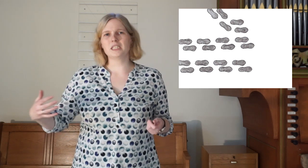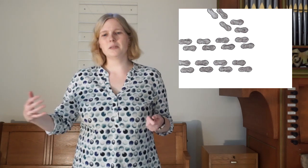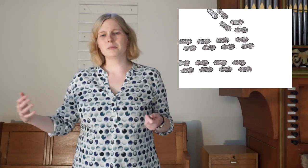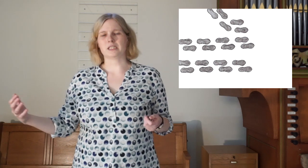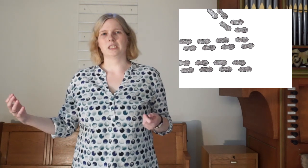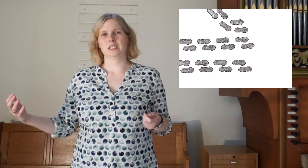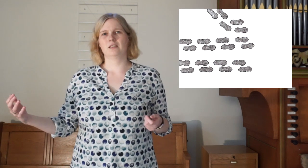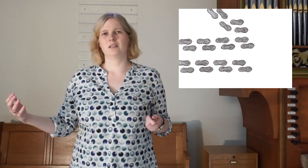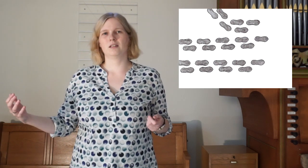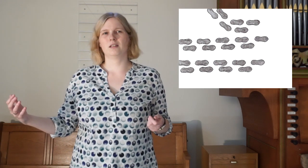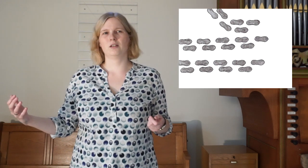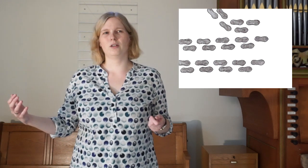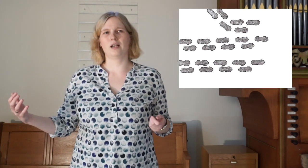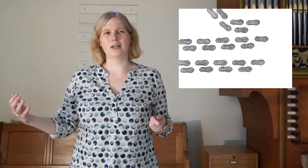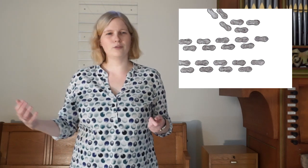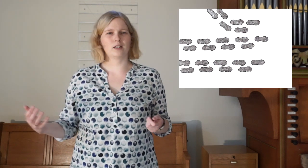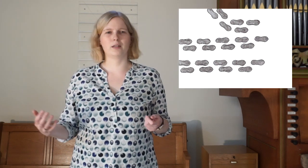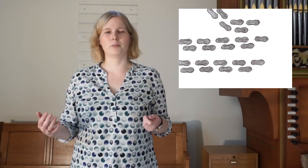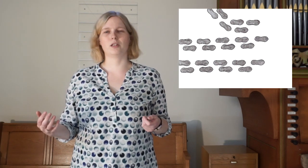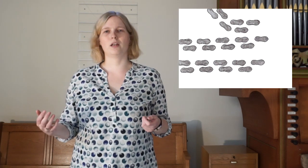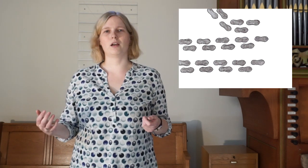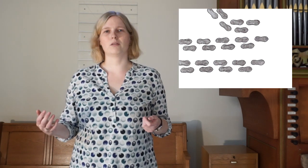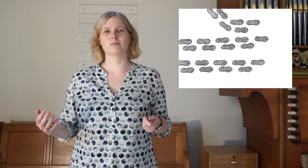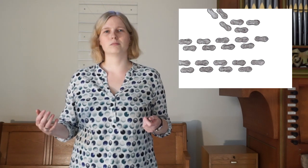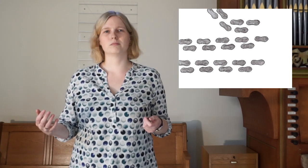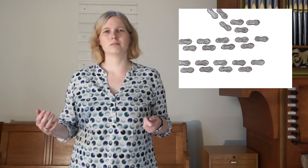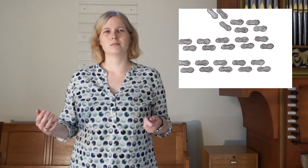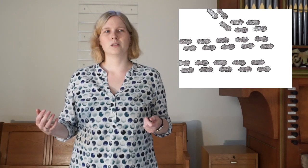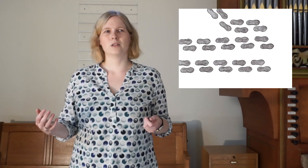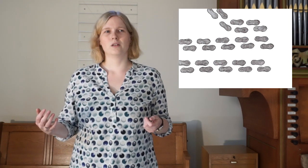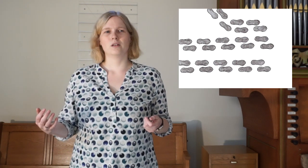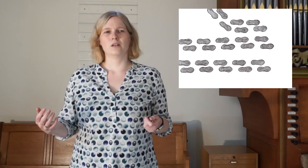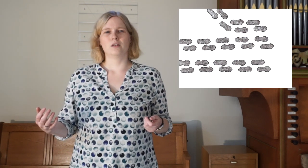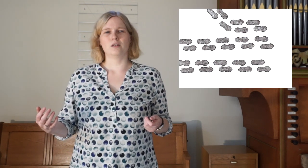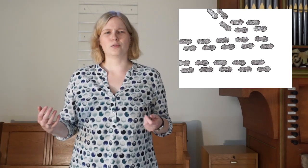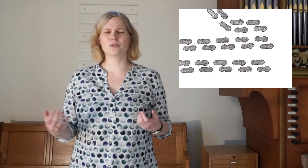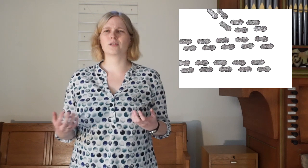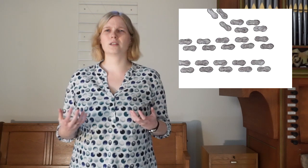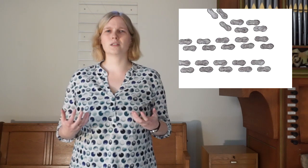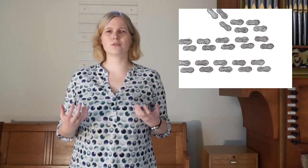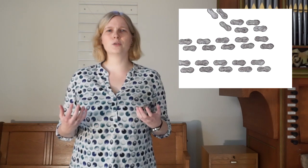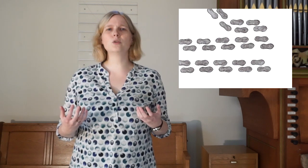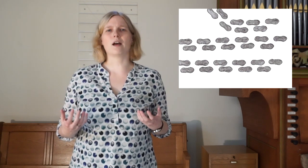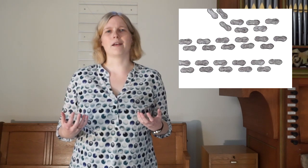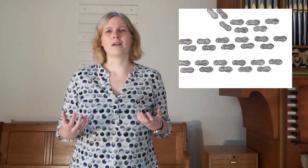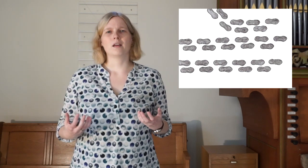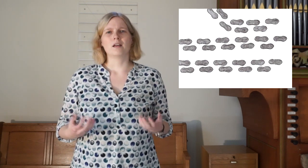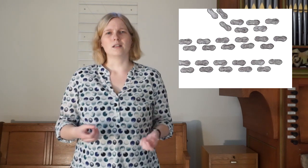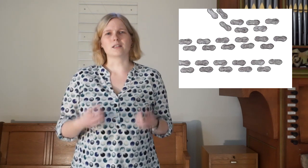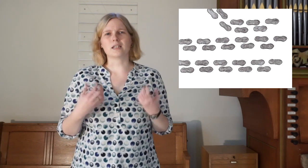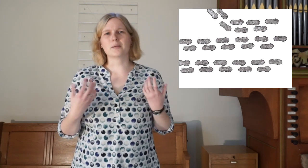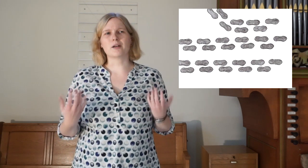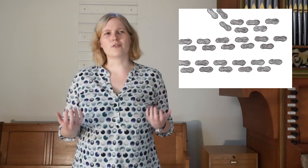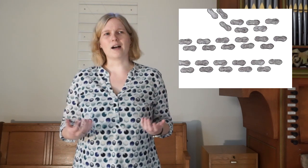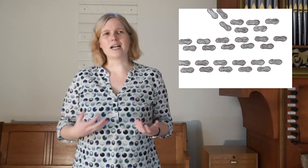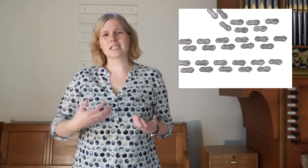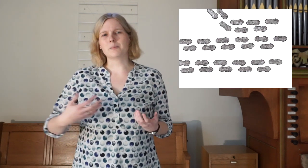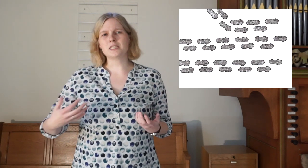ihnen mit. Einfach neben ihnen her. Das fühlte sich irgendwie gut an, dass da jemand war, der mit